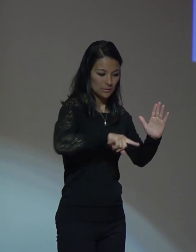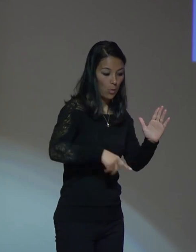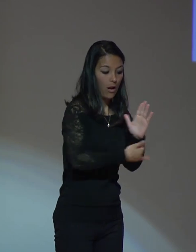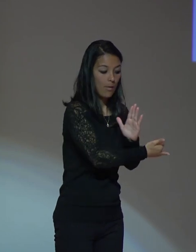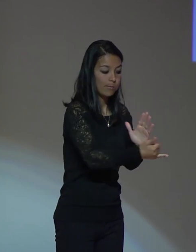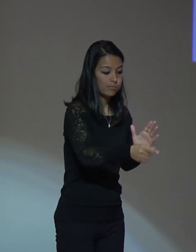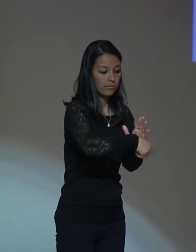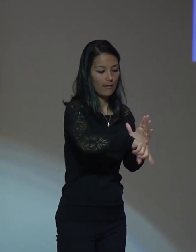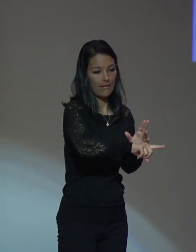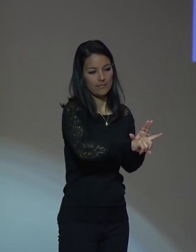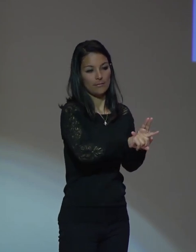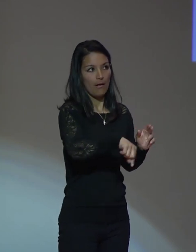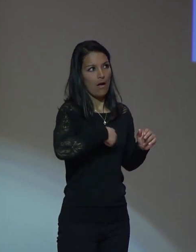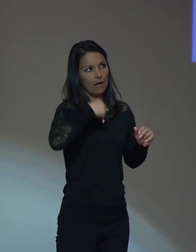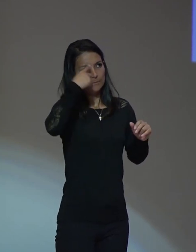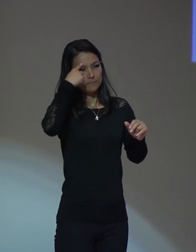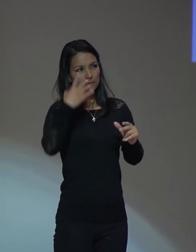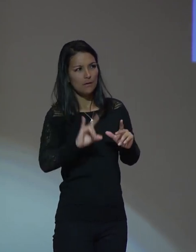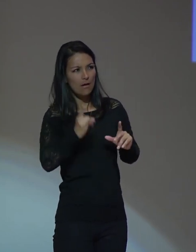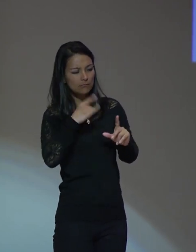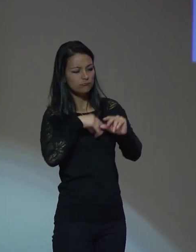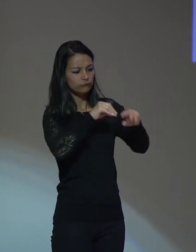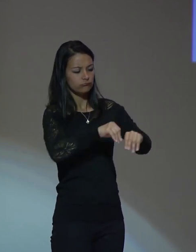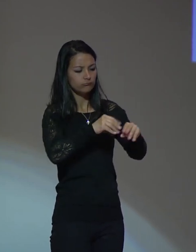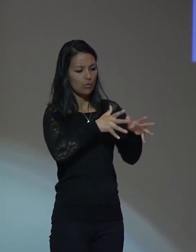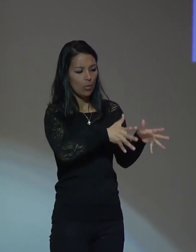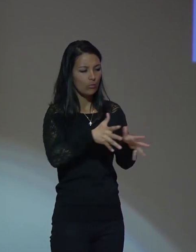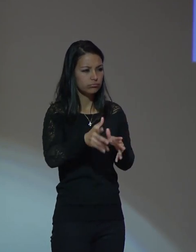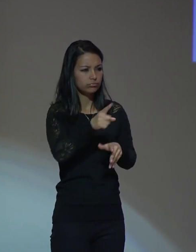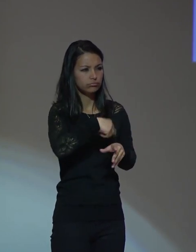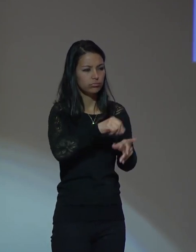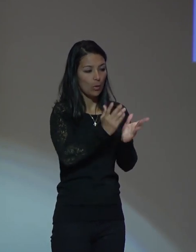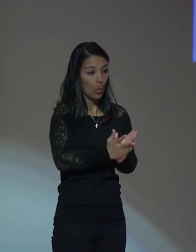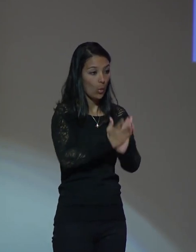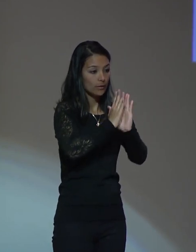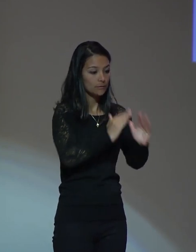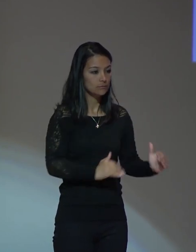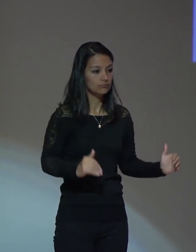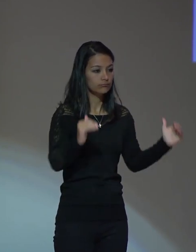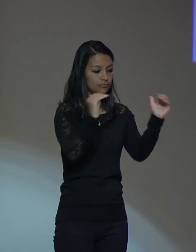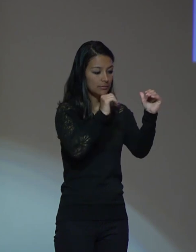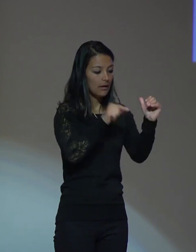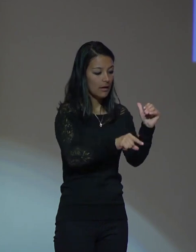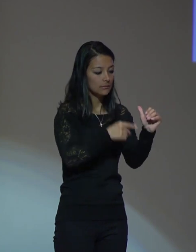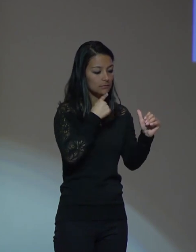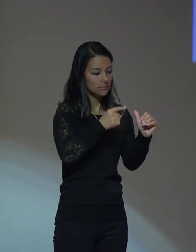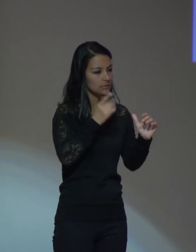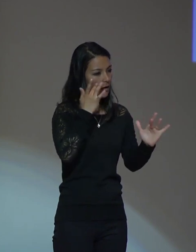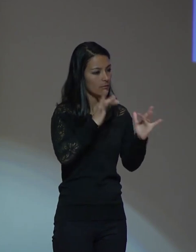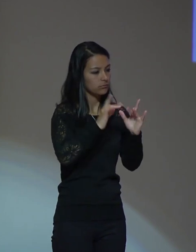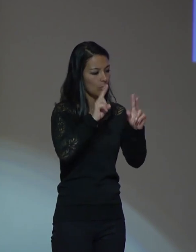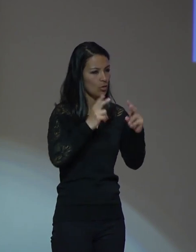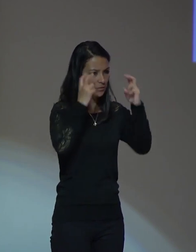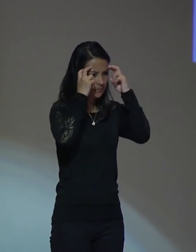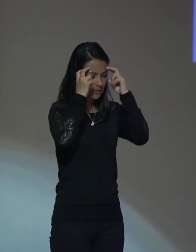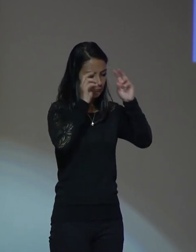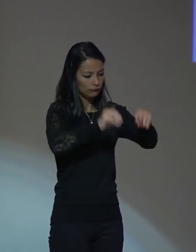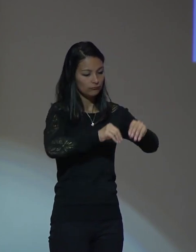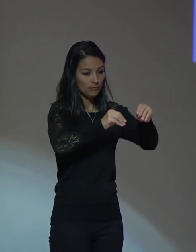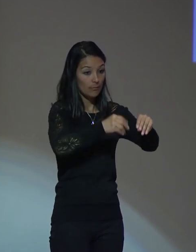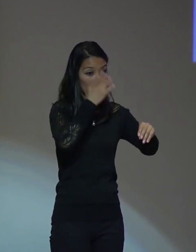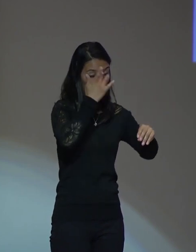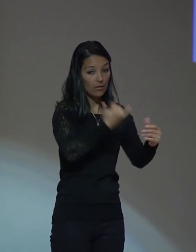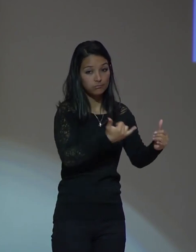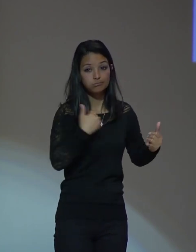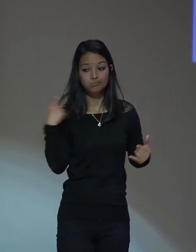repensar una educación superior que construye las coordinadas del conocimiento porque vemos